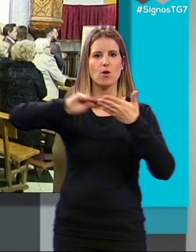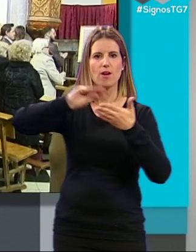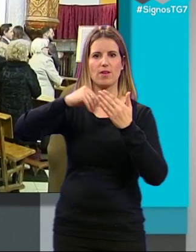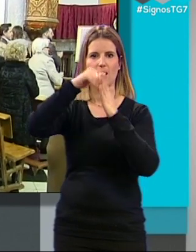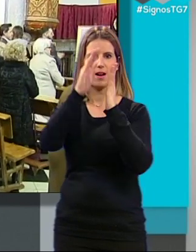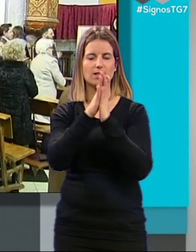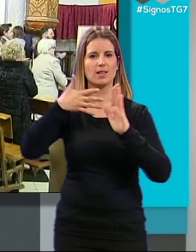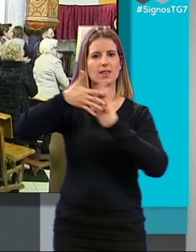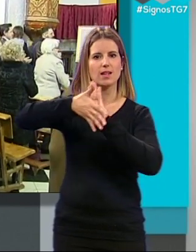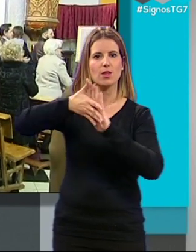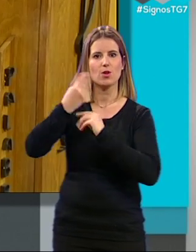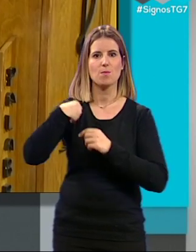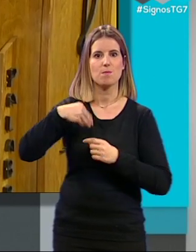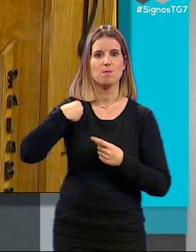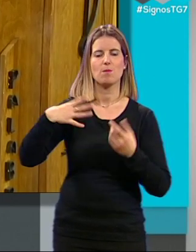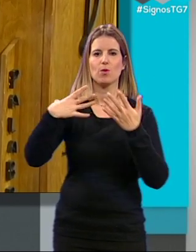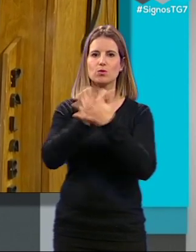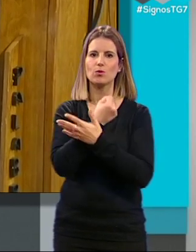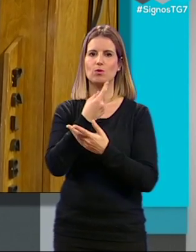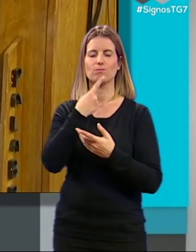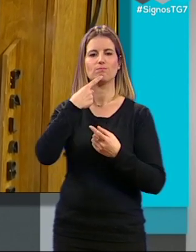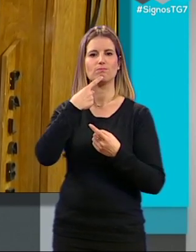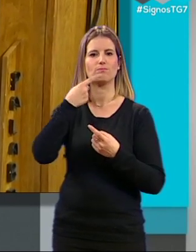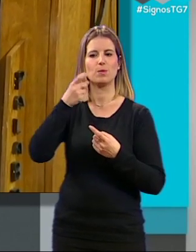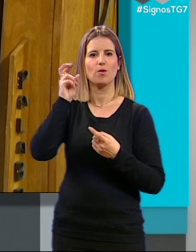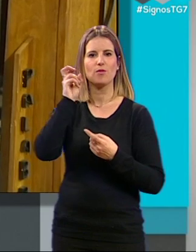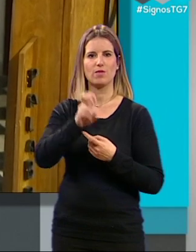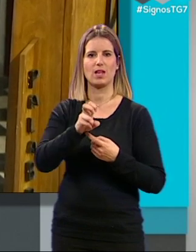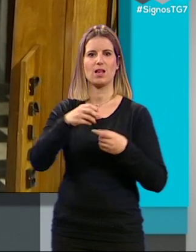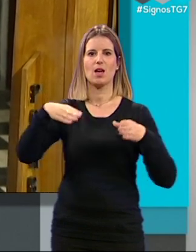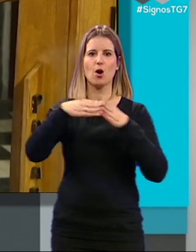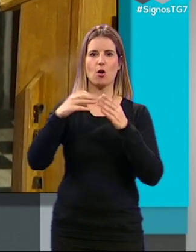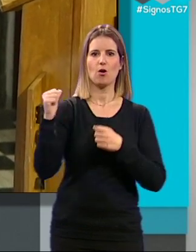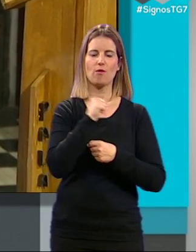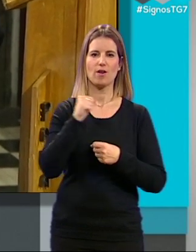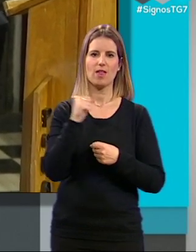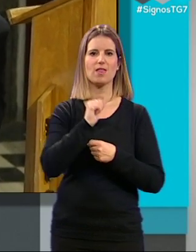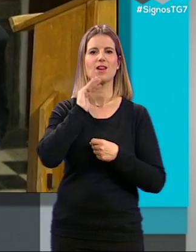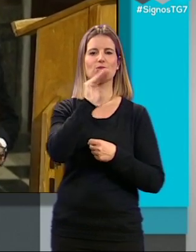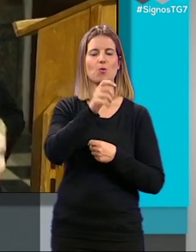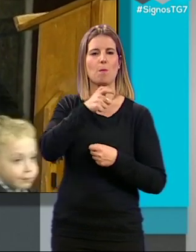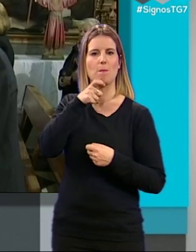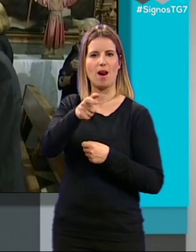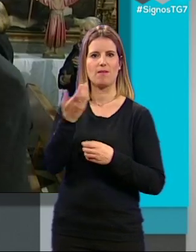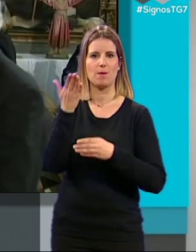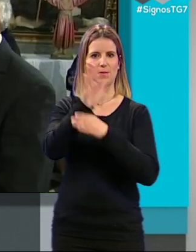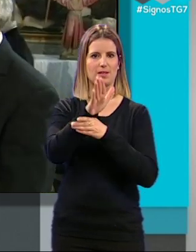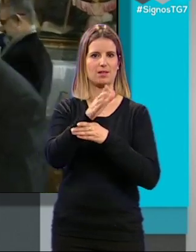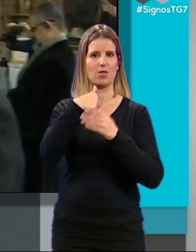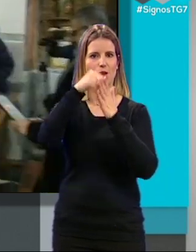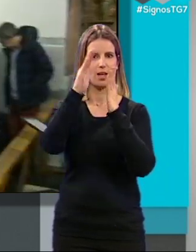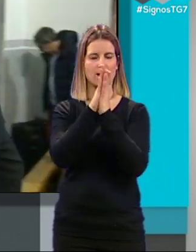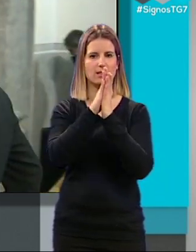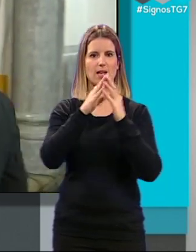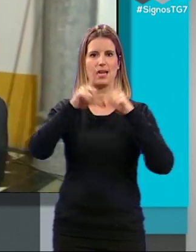la descripción del mismo y toda la esencia de la cofradía albaicinera pasaron por las palabras del presentador del cartel Estrella